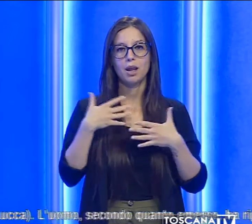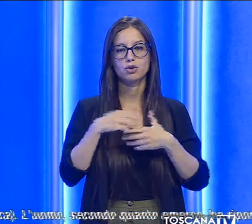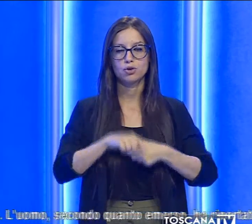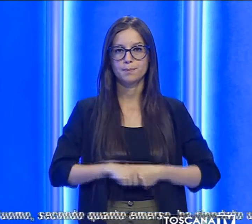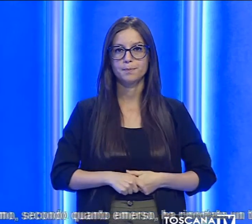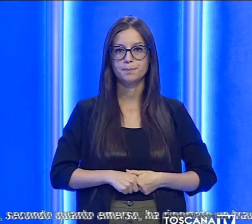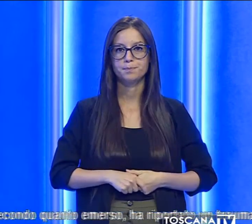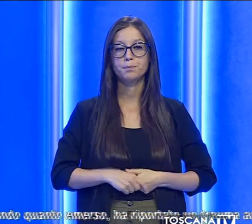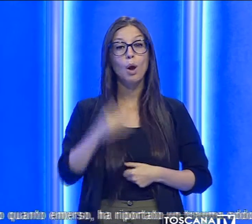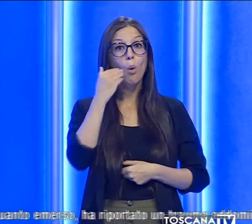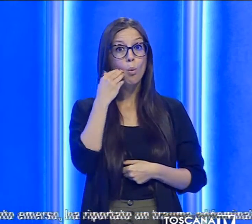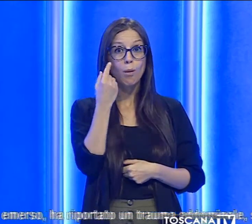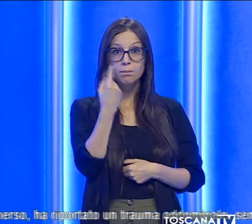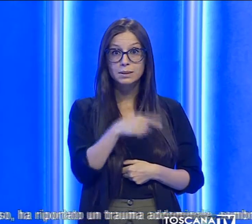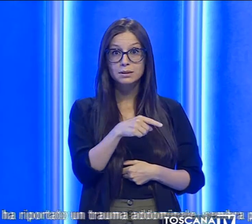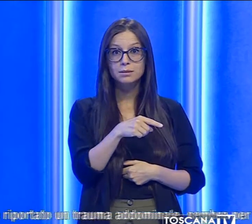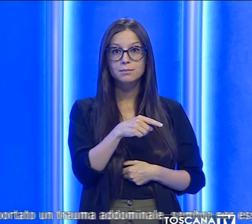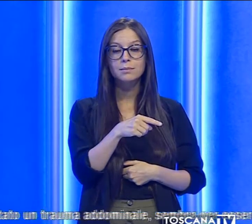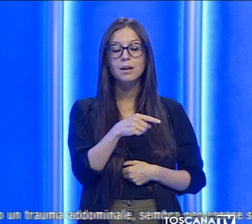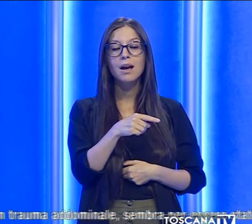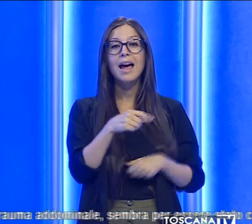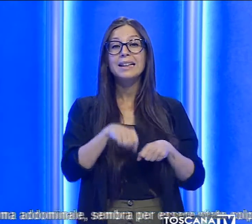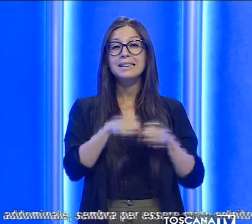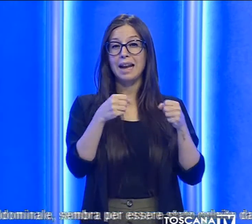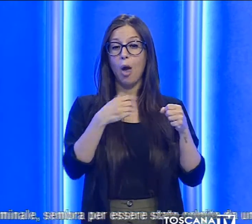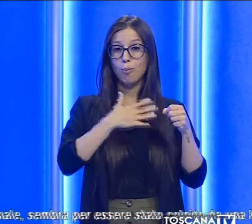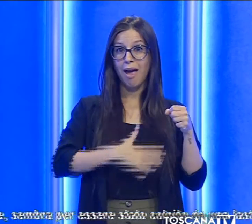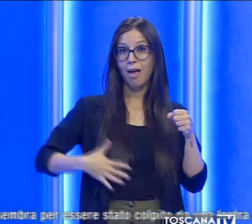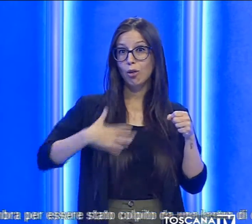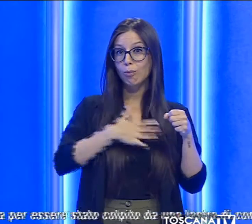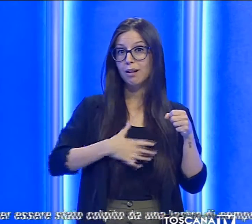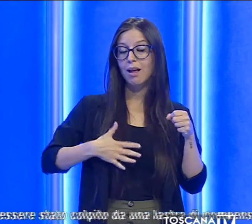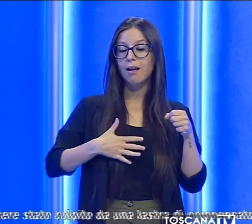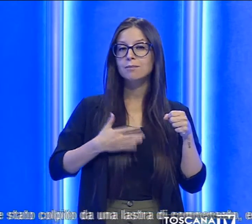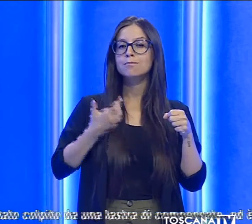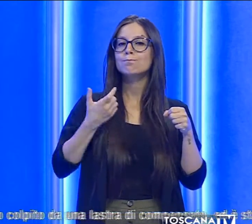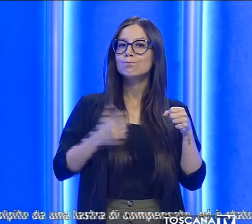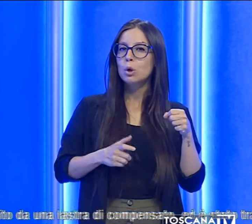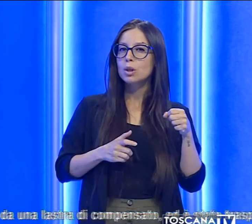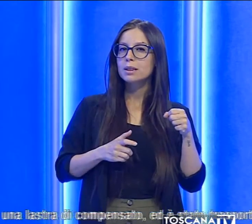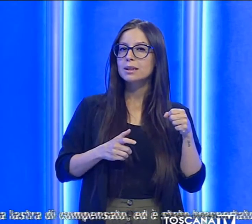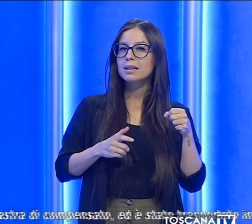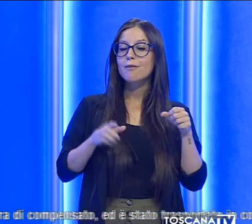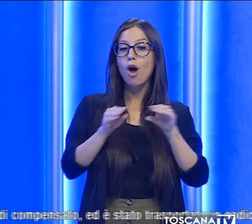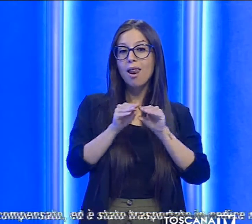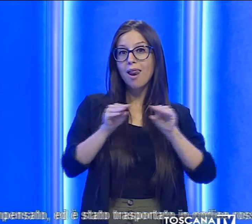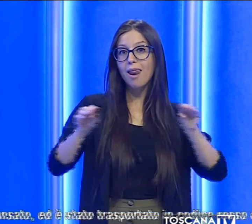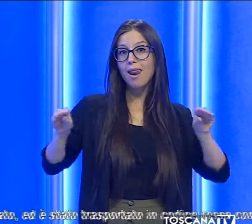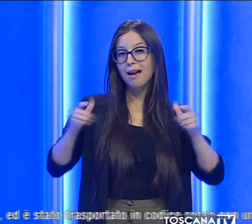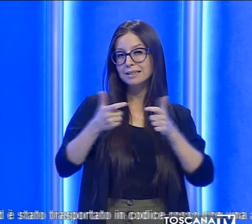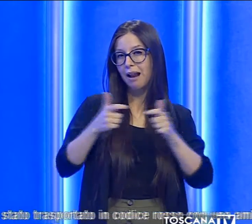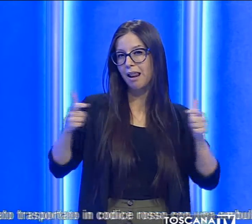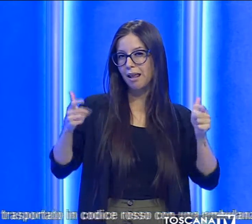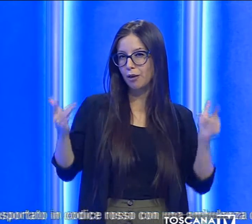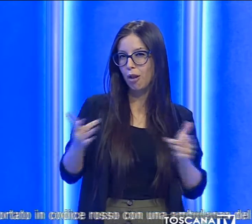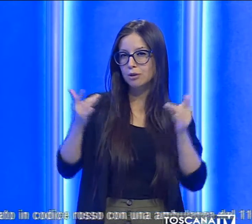L'uomo ha riportato un trauma addominale, sembra per essere stato colpito da una lastra di